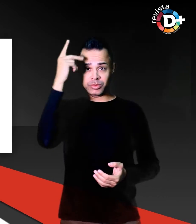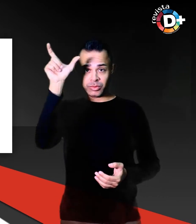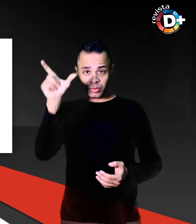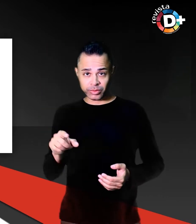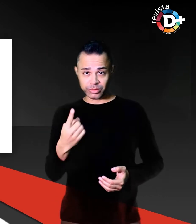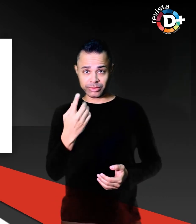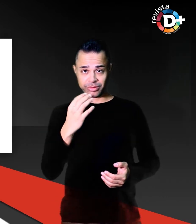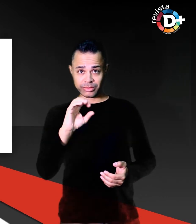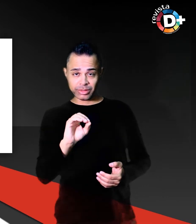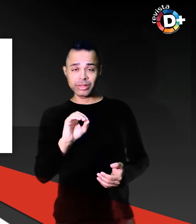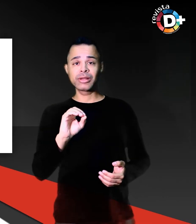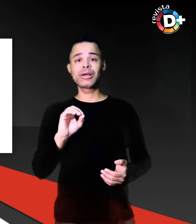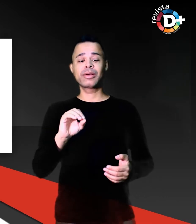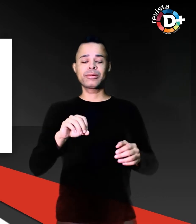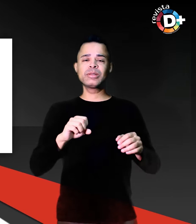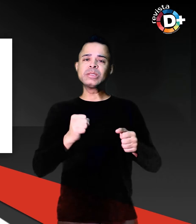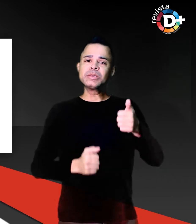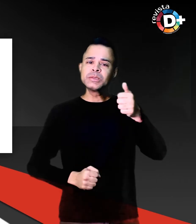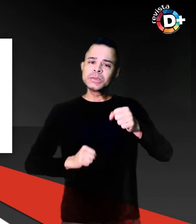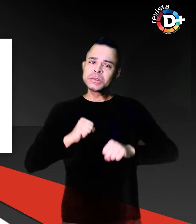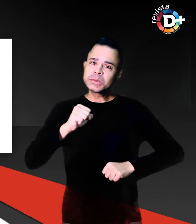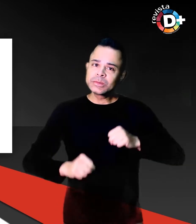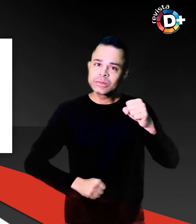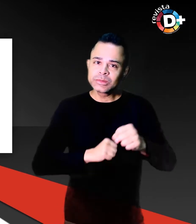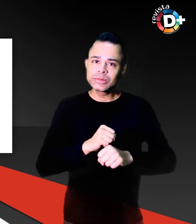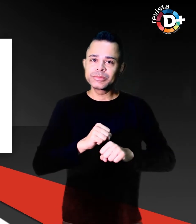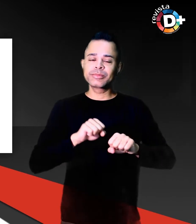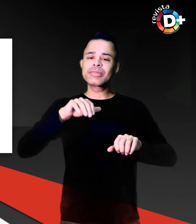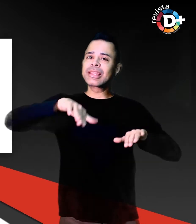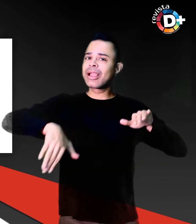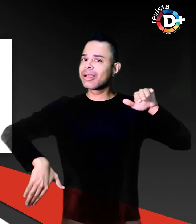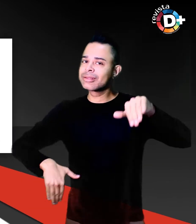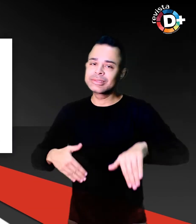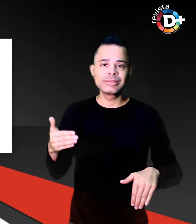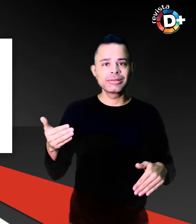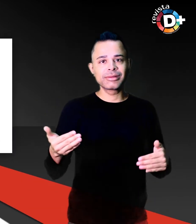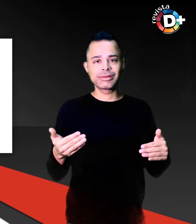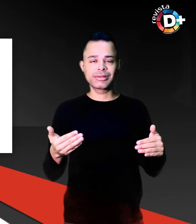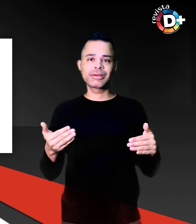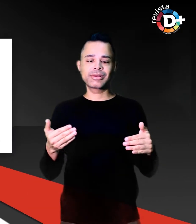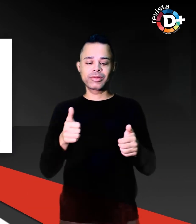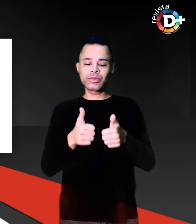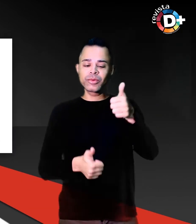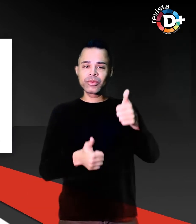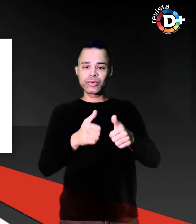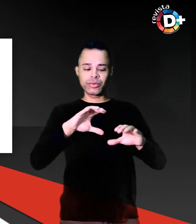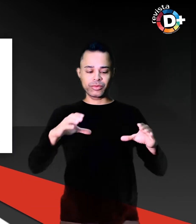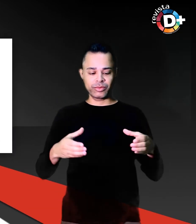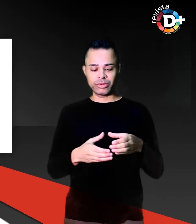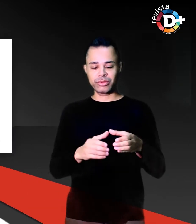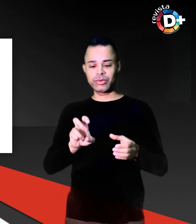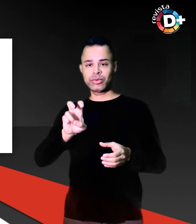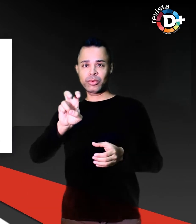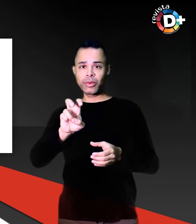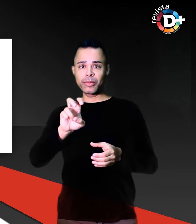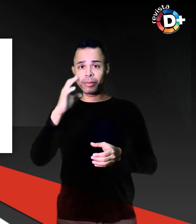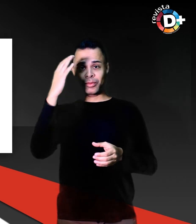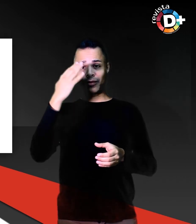no futebol de cinco, escolhido como a cara do Brasil e na canoagem, o diretor